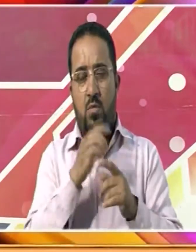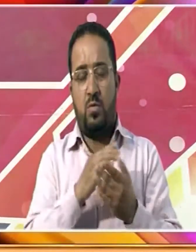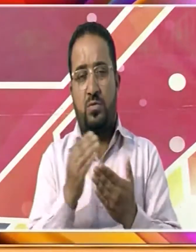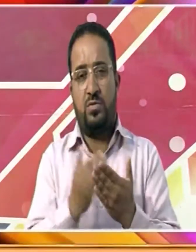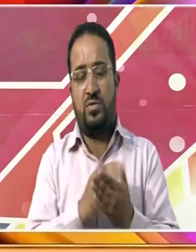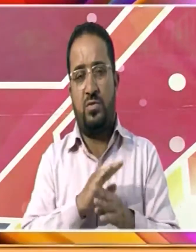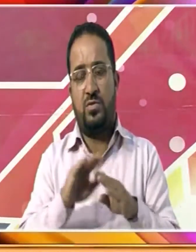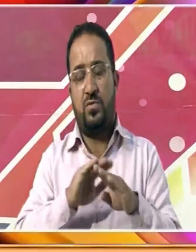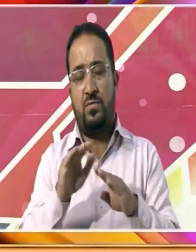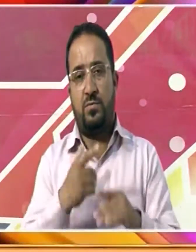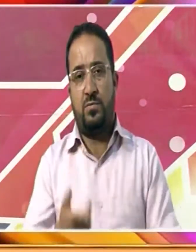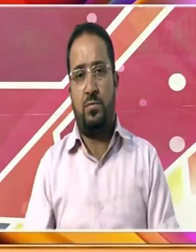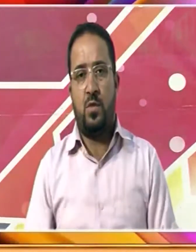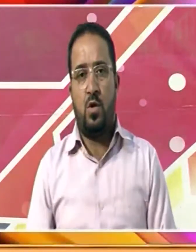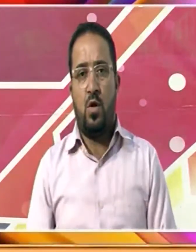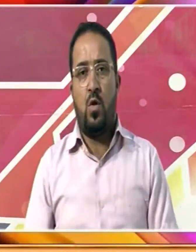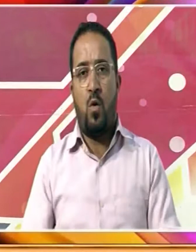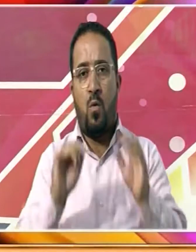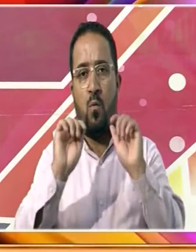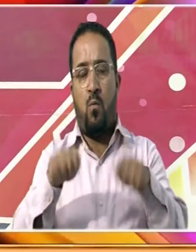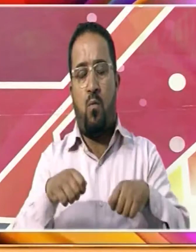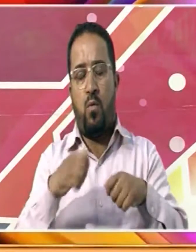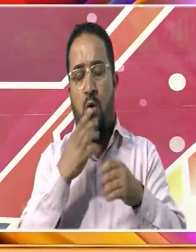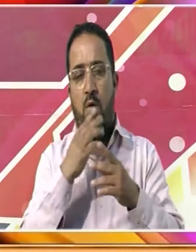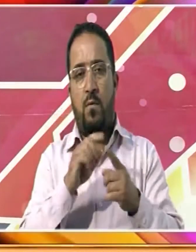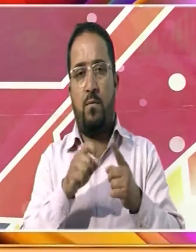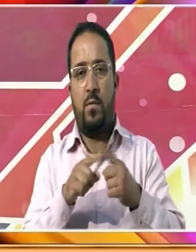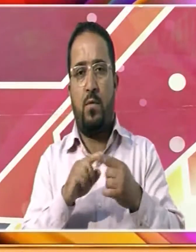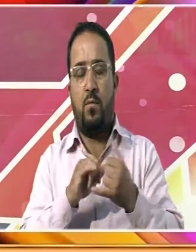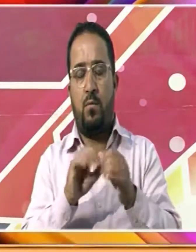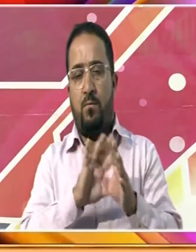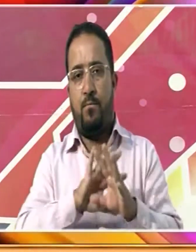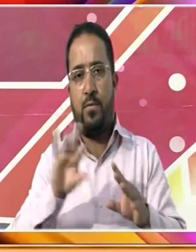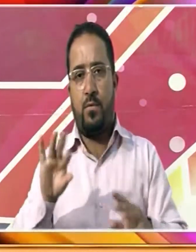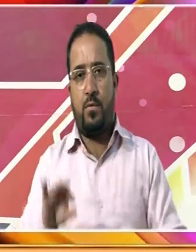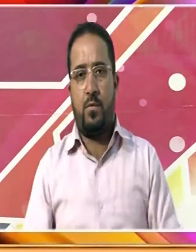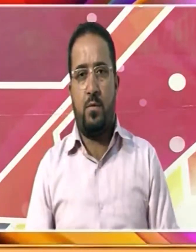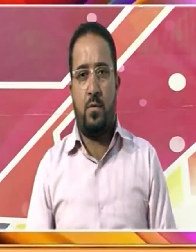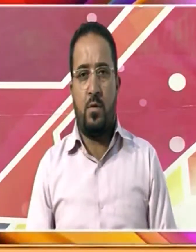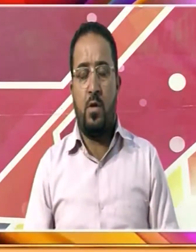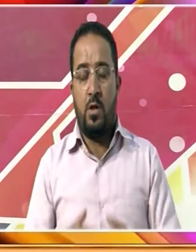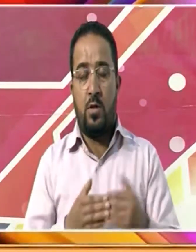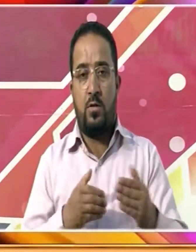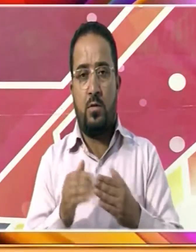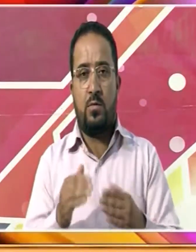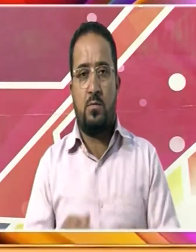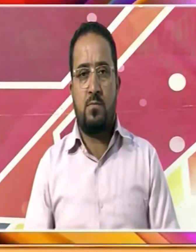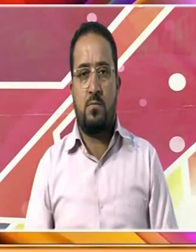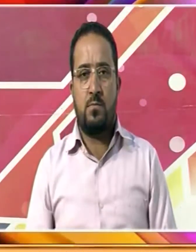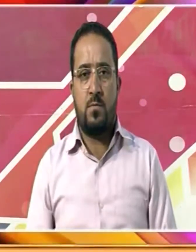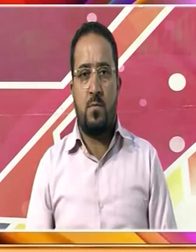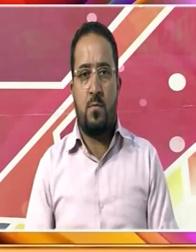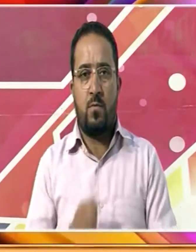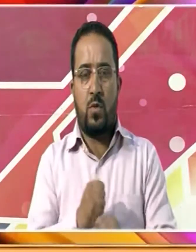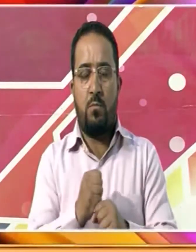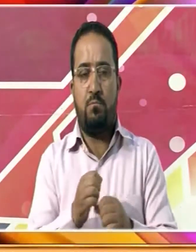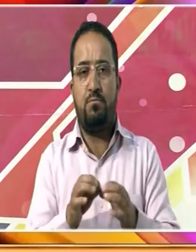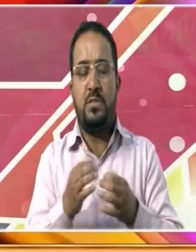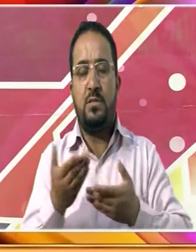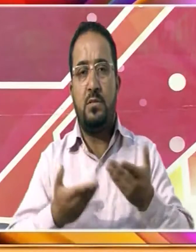اور پالتین کو بھی ٹھکانے لگایا گیا جبکہ دیہی ترکیات محکمے نے مقامی تاجروں